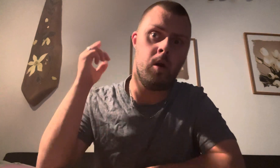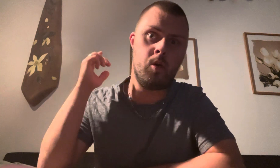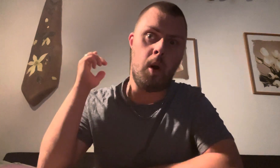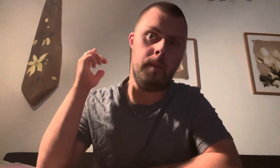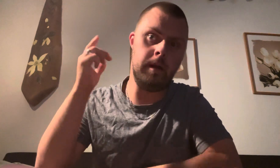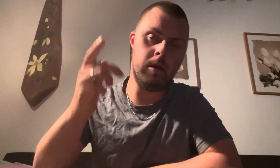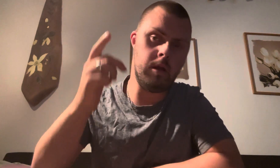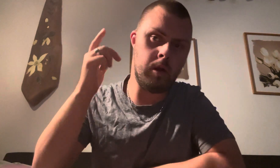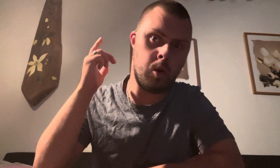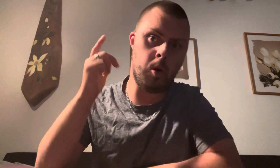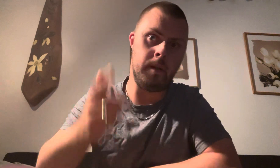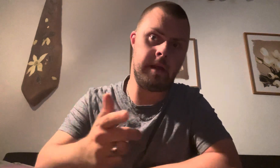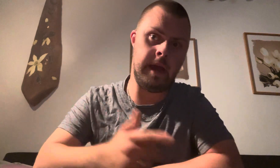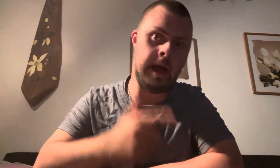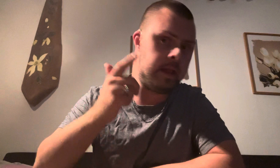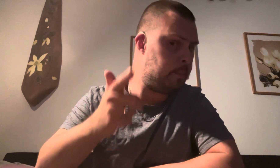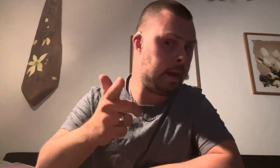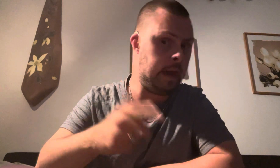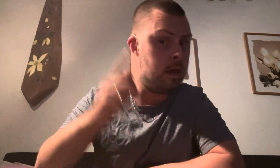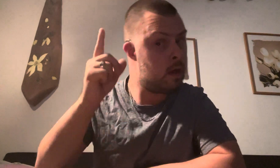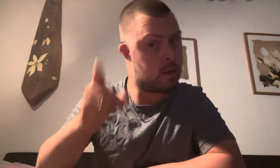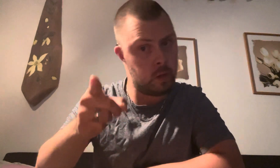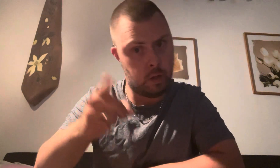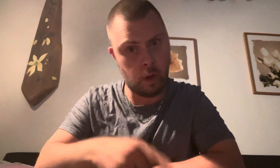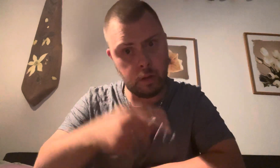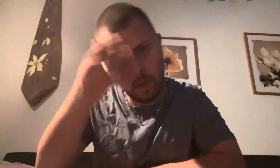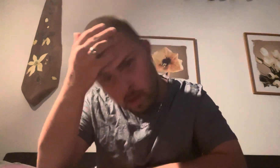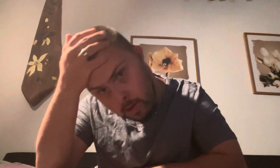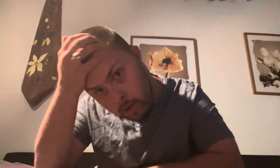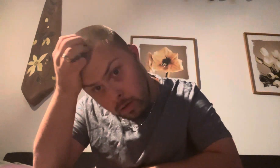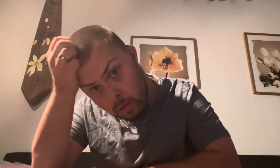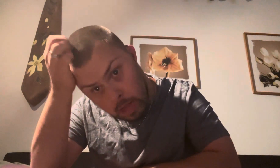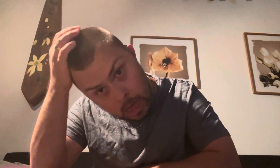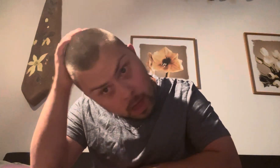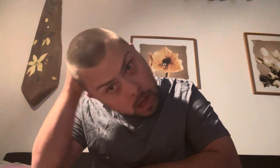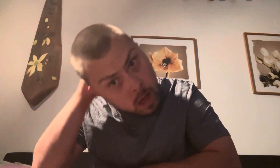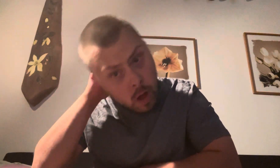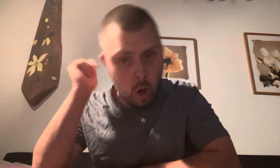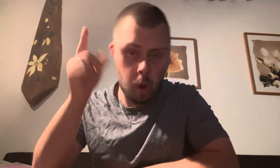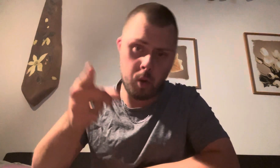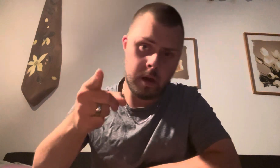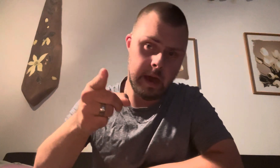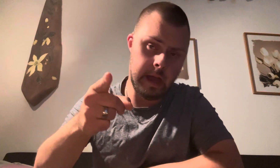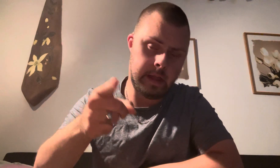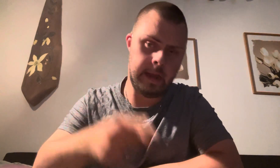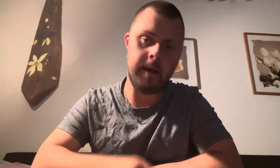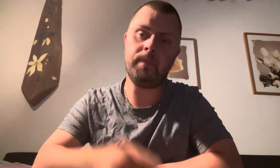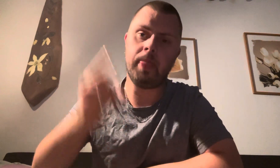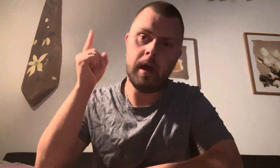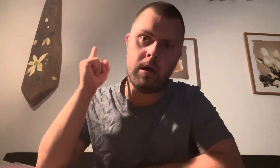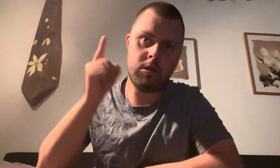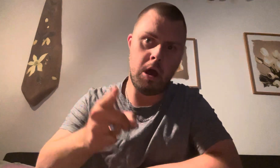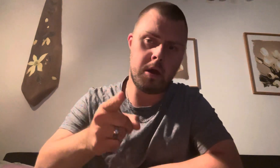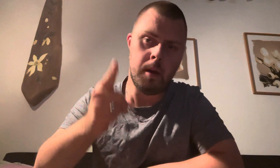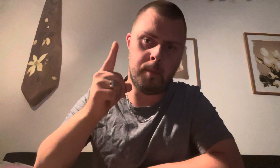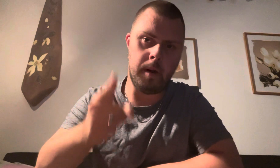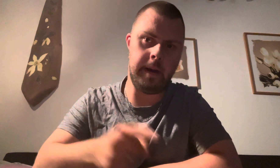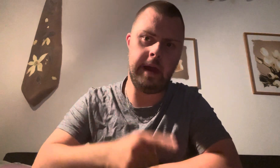kommentera till mig, studion. Just det, och ett till. Sök på mig,